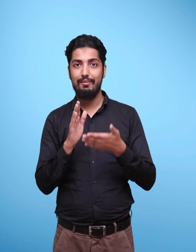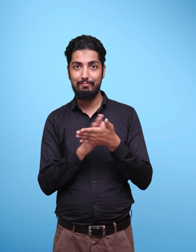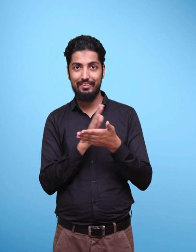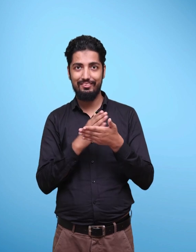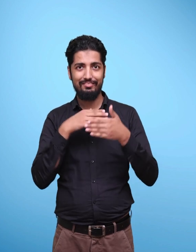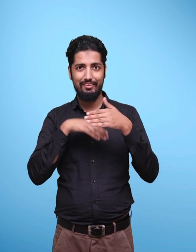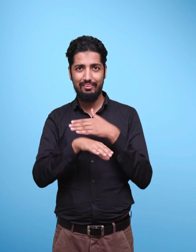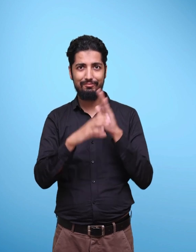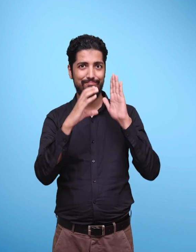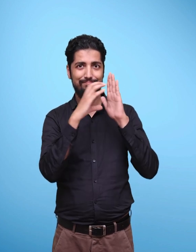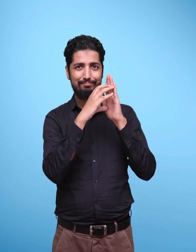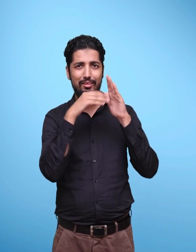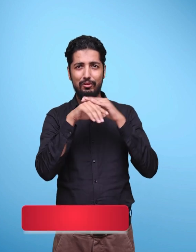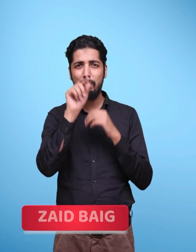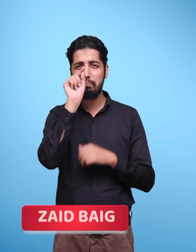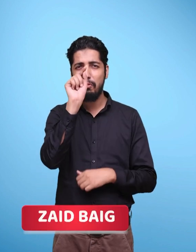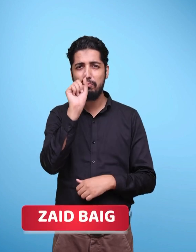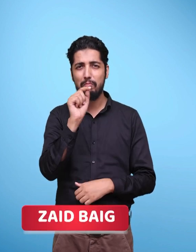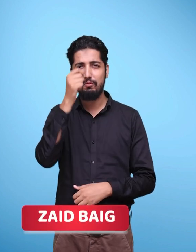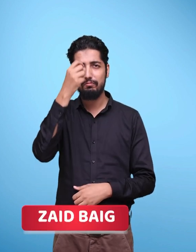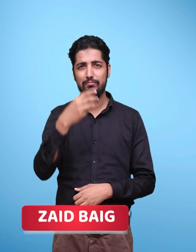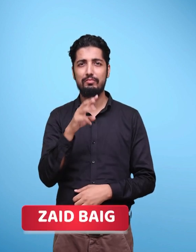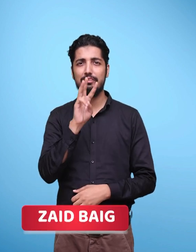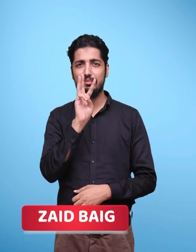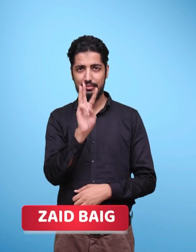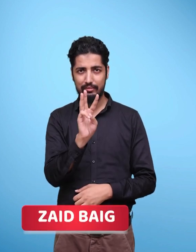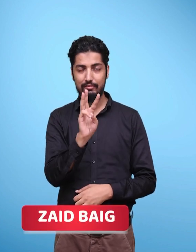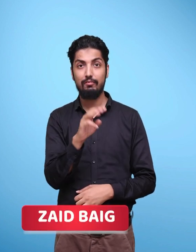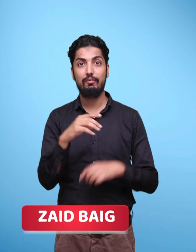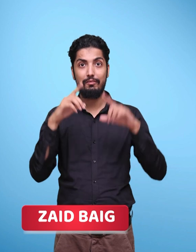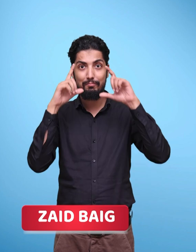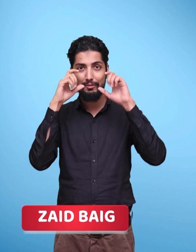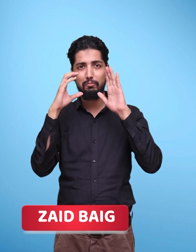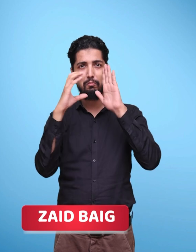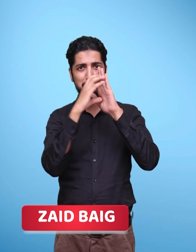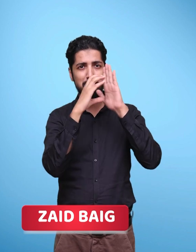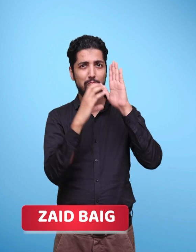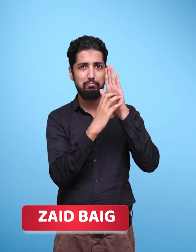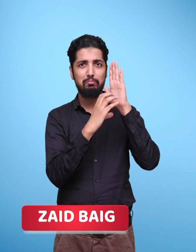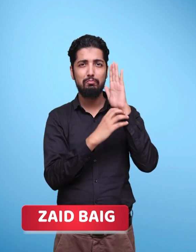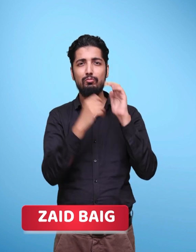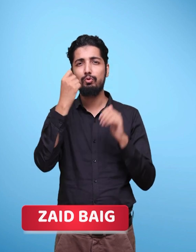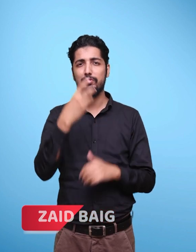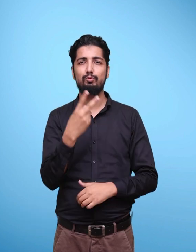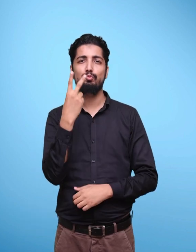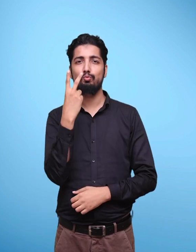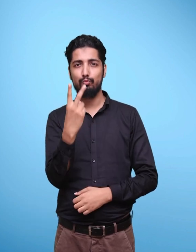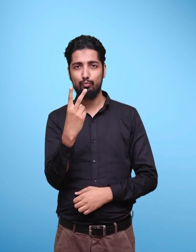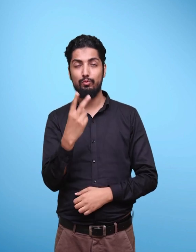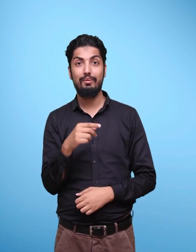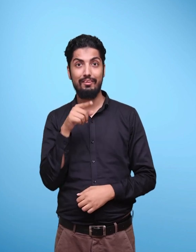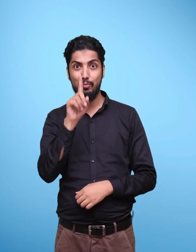This page has three touch points for text and two touch points for pictures.